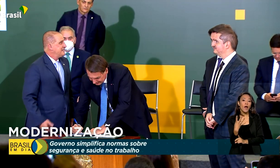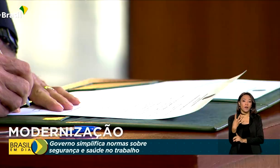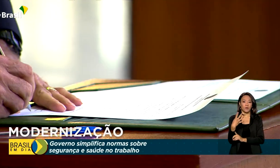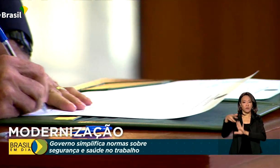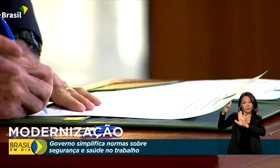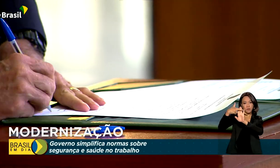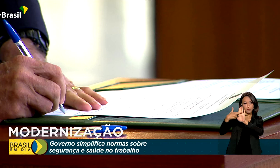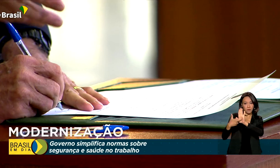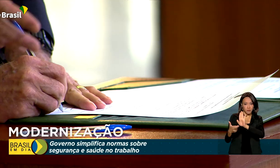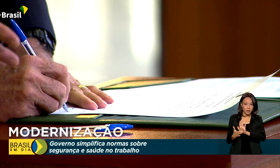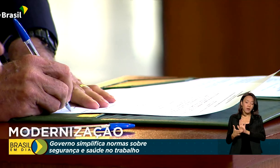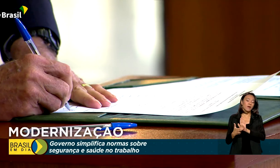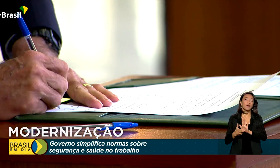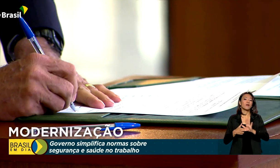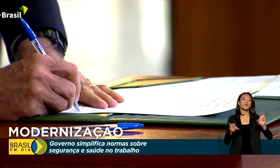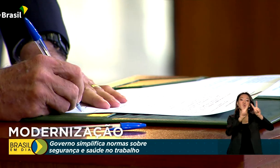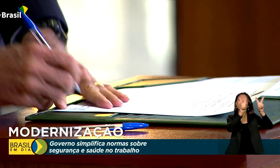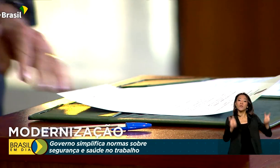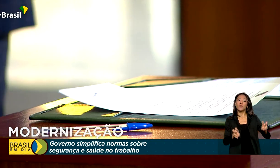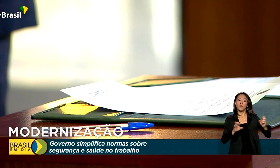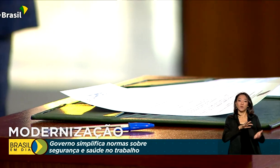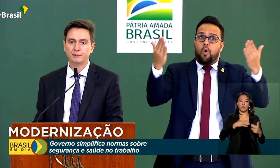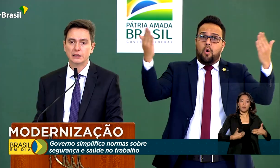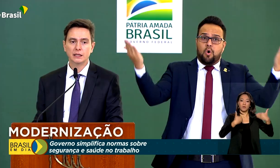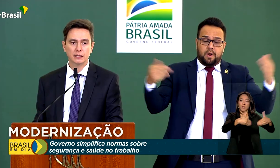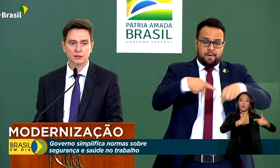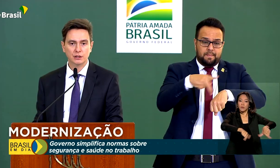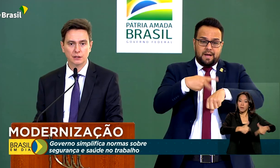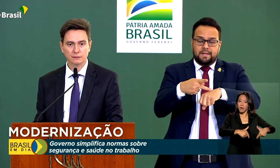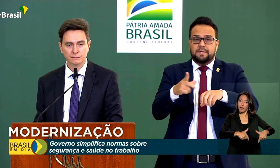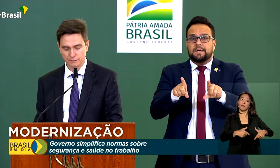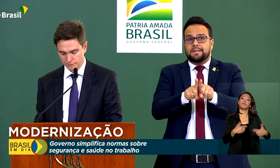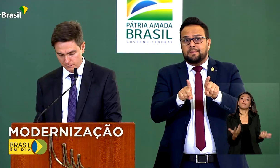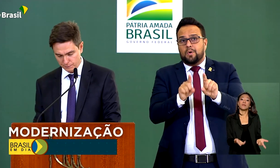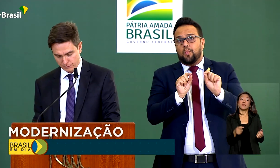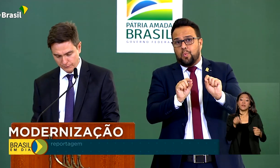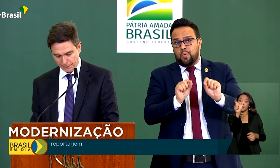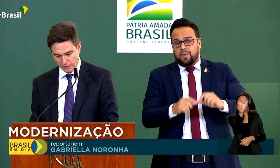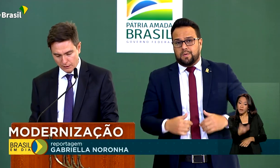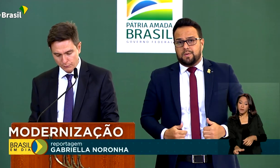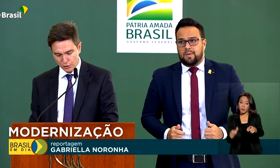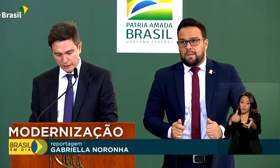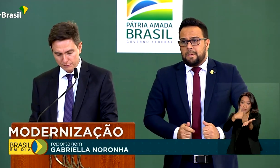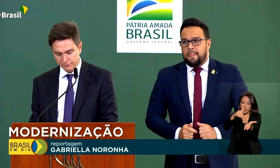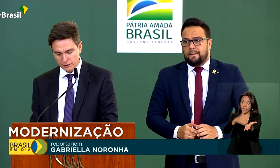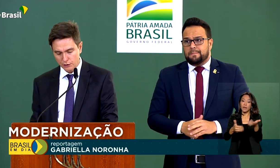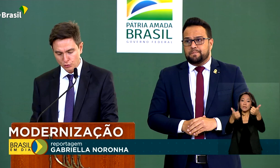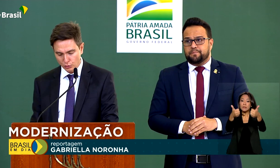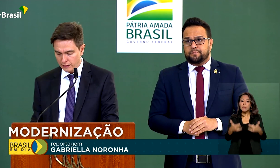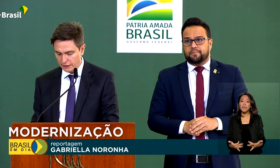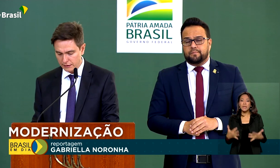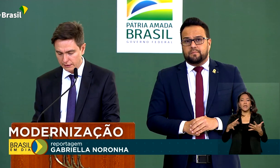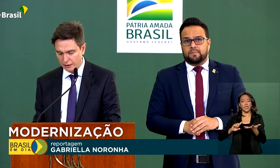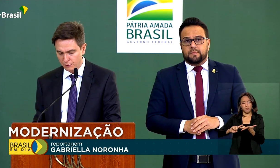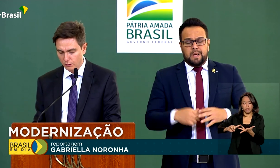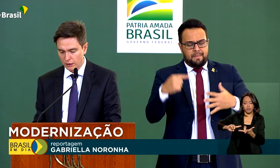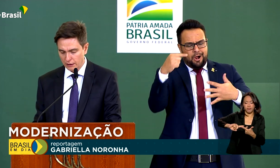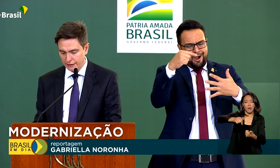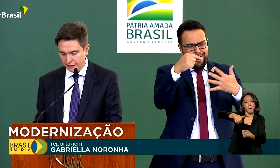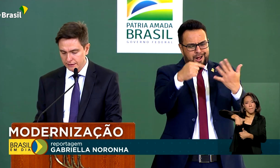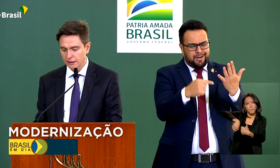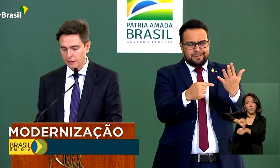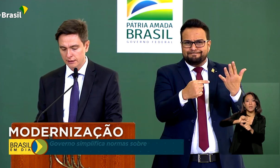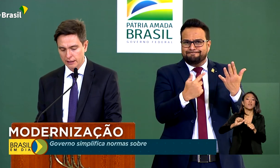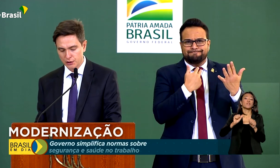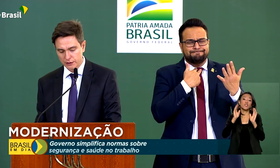regulamentadoras do Ministério do Trabalho e Emprego. O secretário-executivo da pasta explica que todas as alterações foram